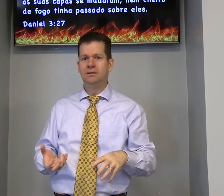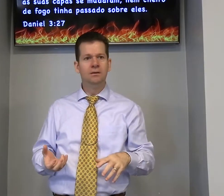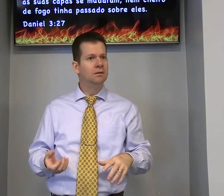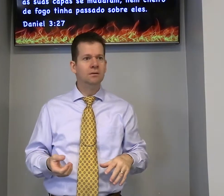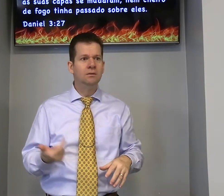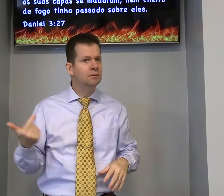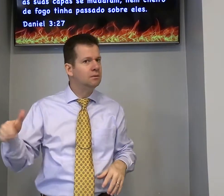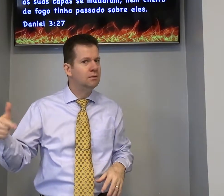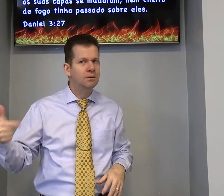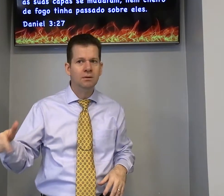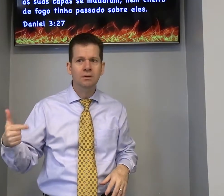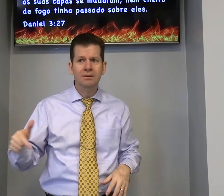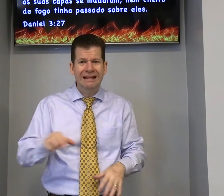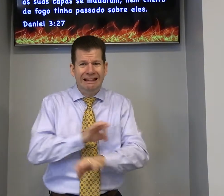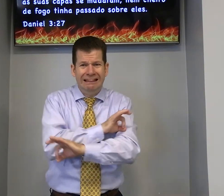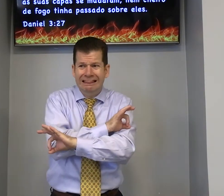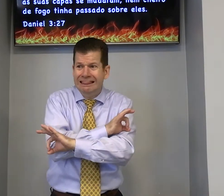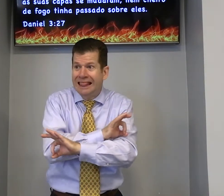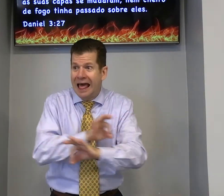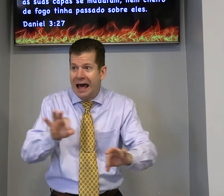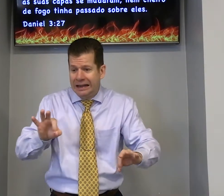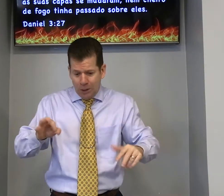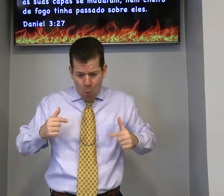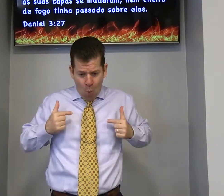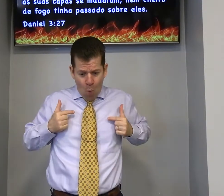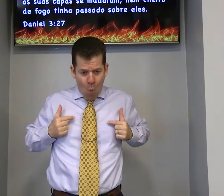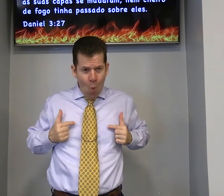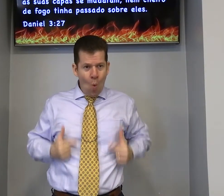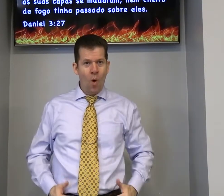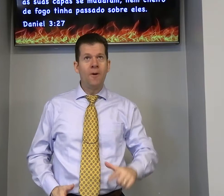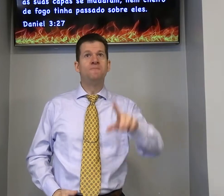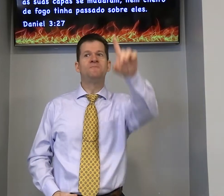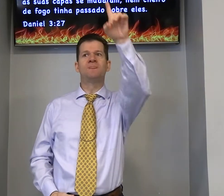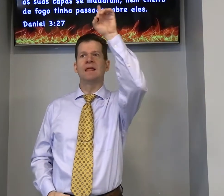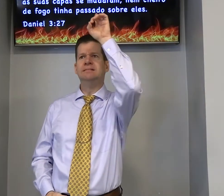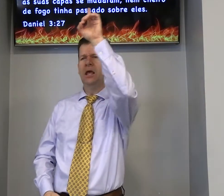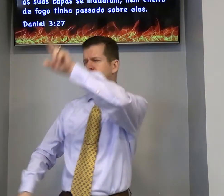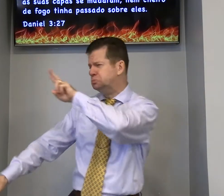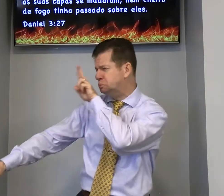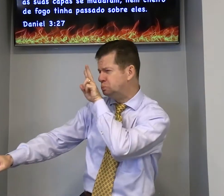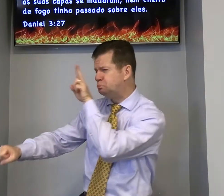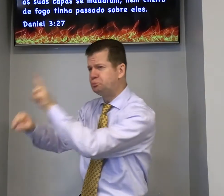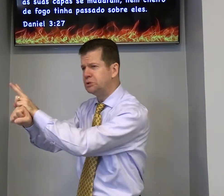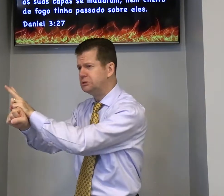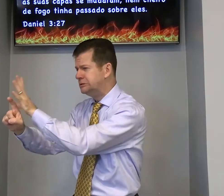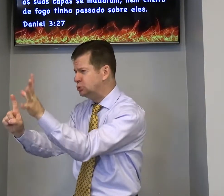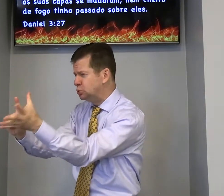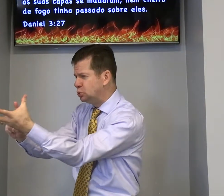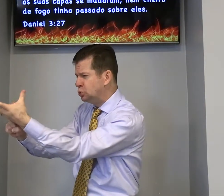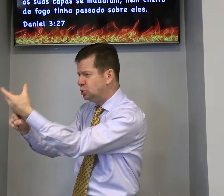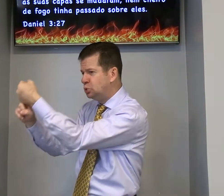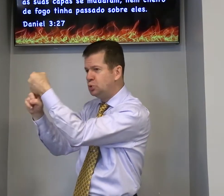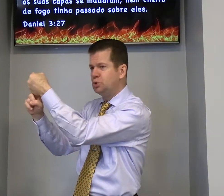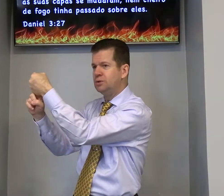mas não não aconteceu nada é limpinho normal Deus protegeu